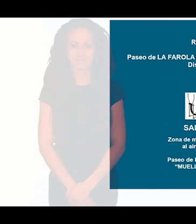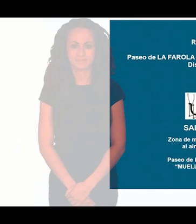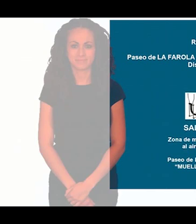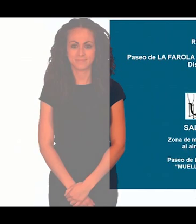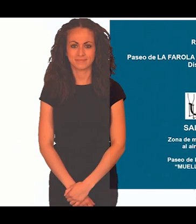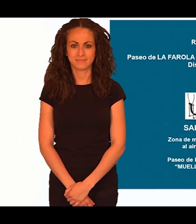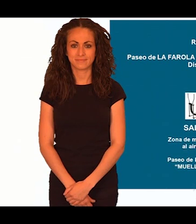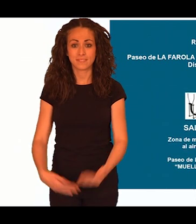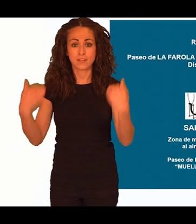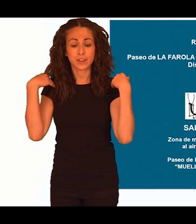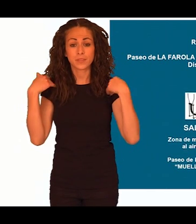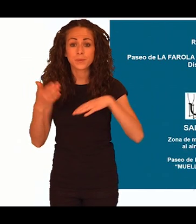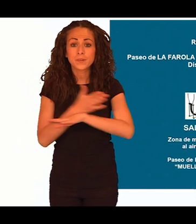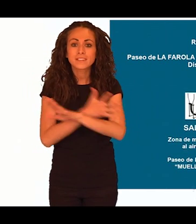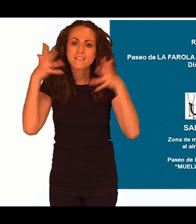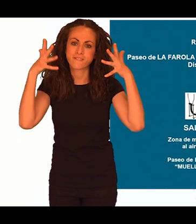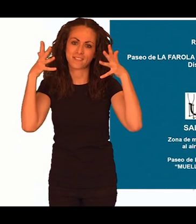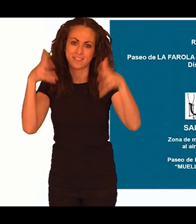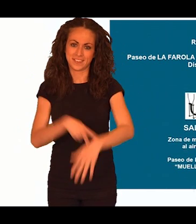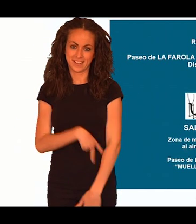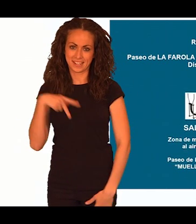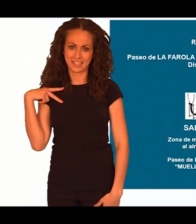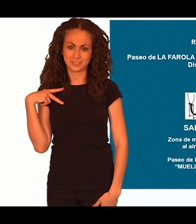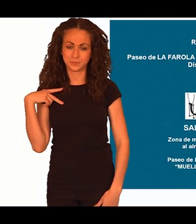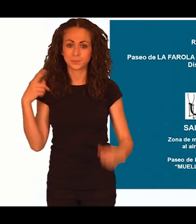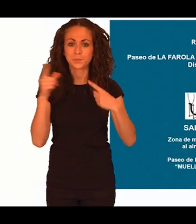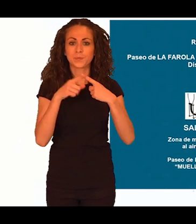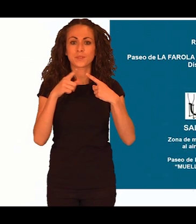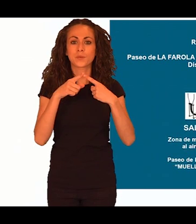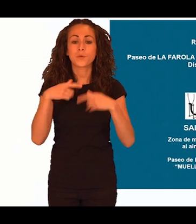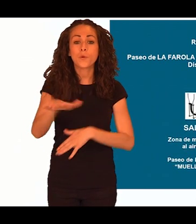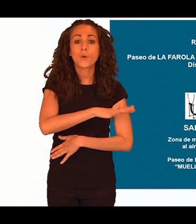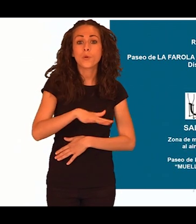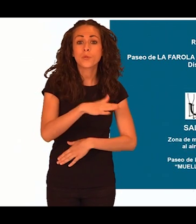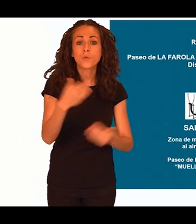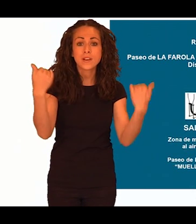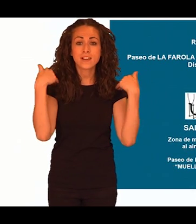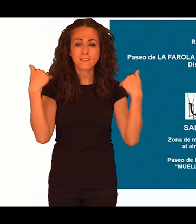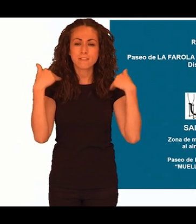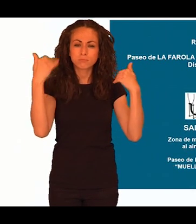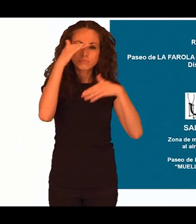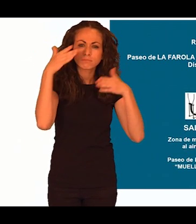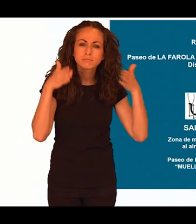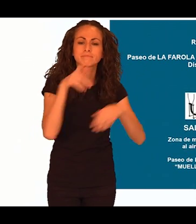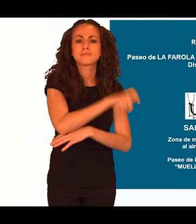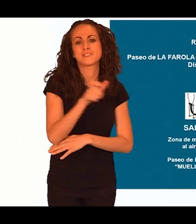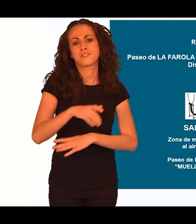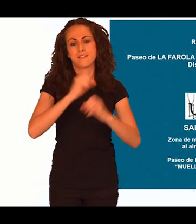Recomendaciones generales antes de hacer los ejercicios Estas zonas de ejercicios están pensadas para personas adultas El